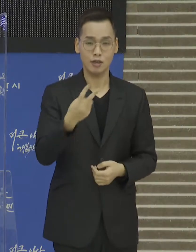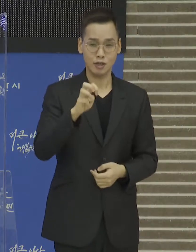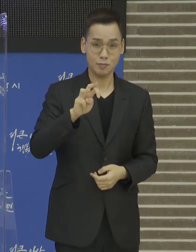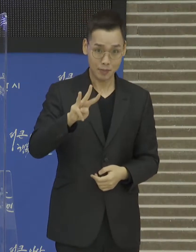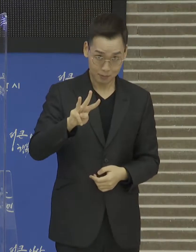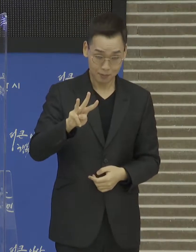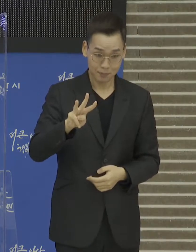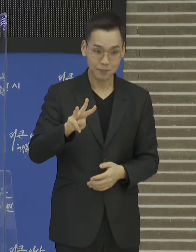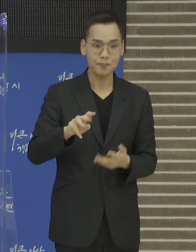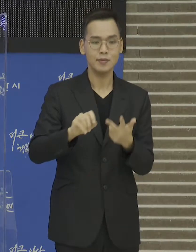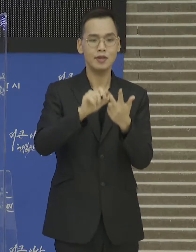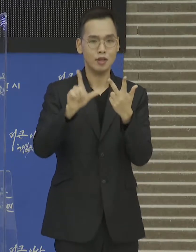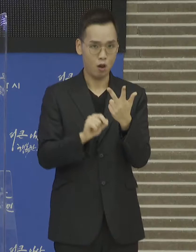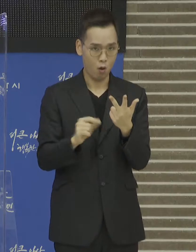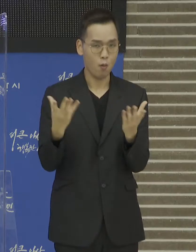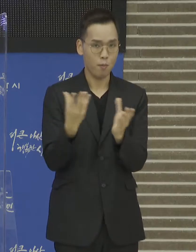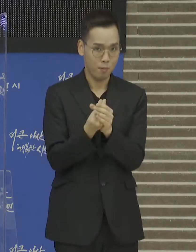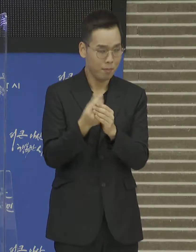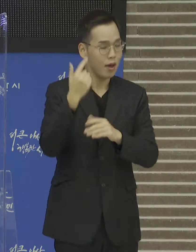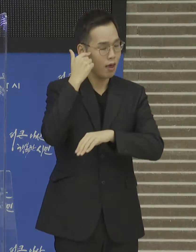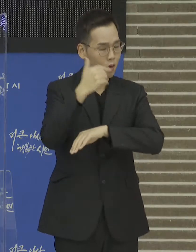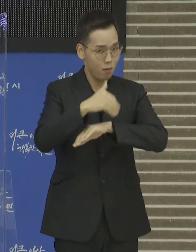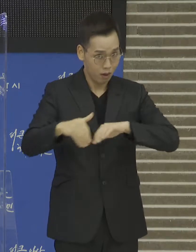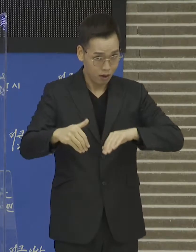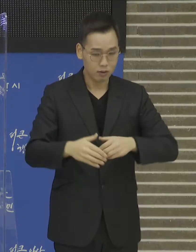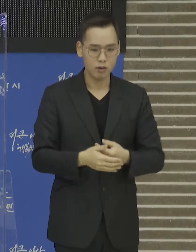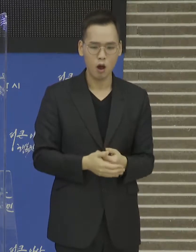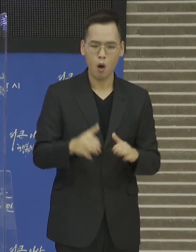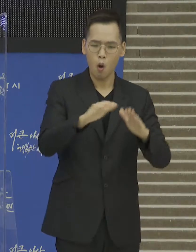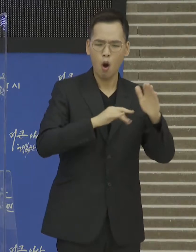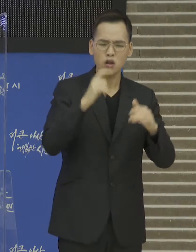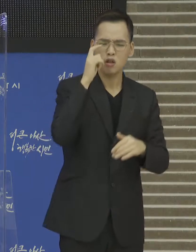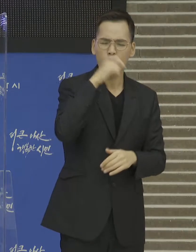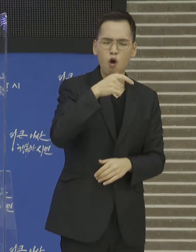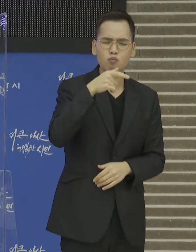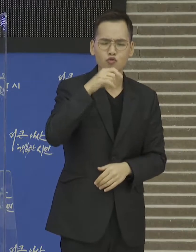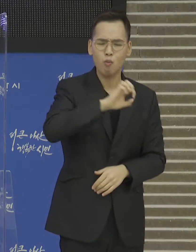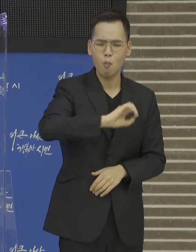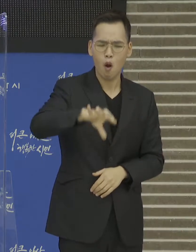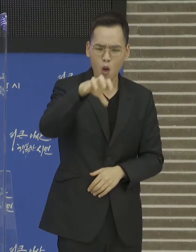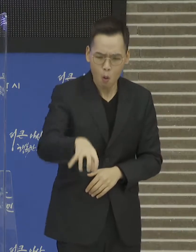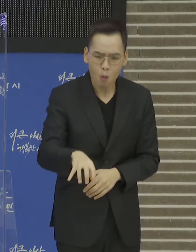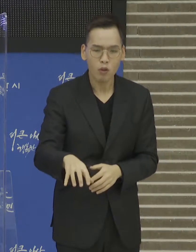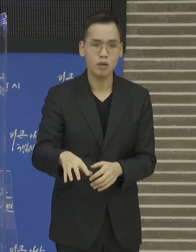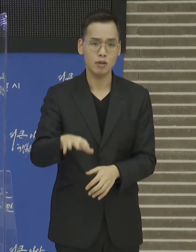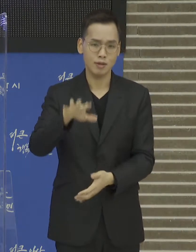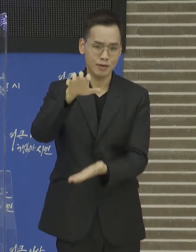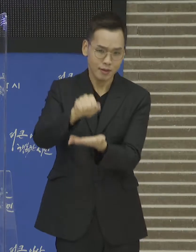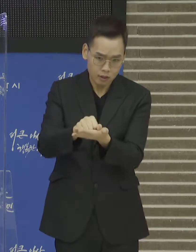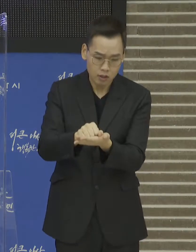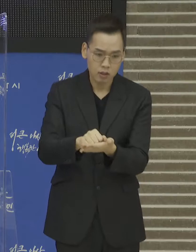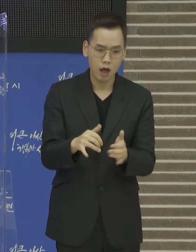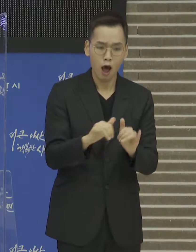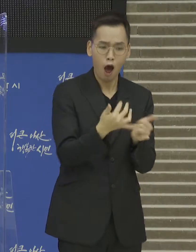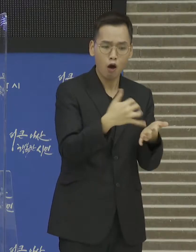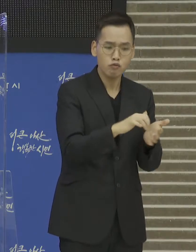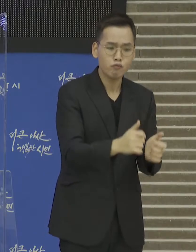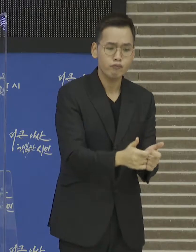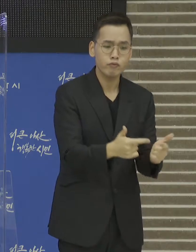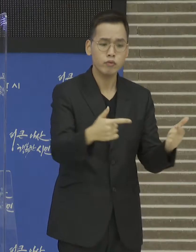두 번째 공공하수철 시설 확충 사업입니다. 아산시의 인구 증가에 따라